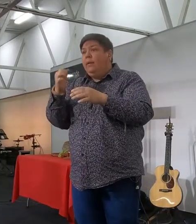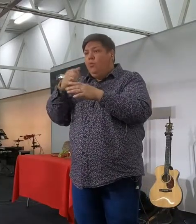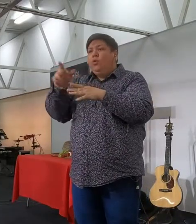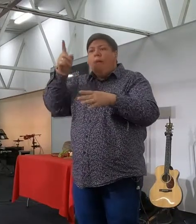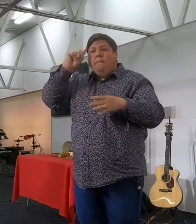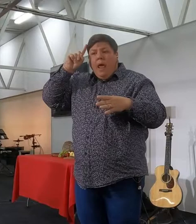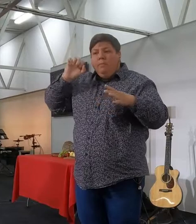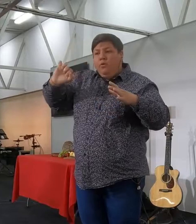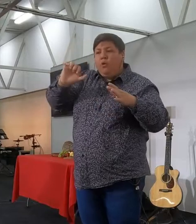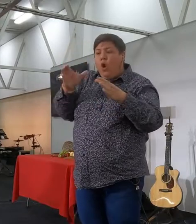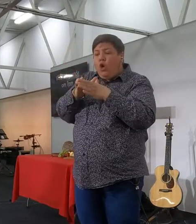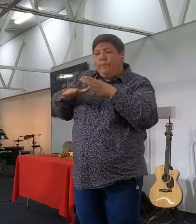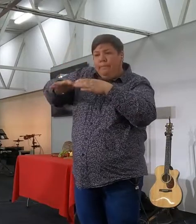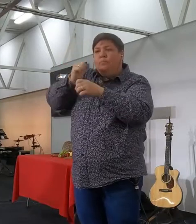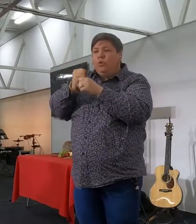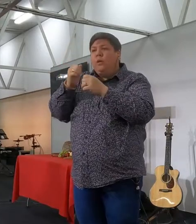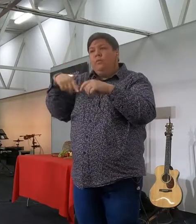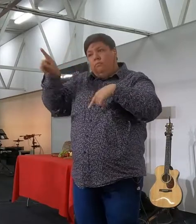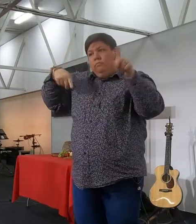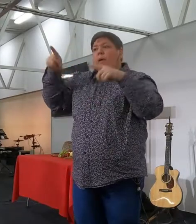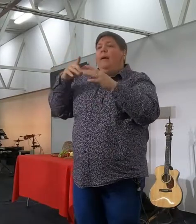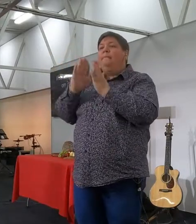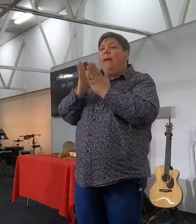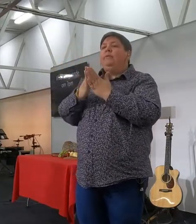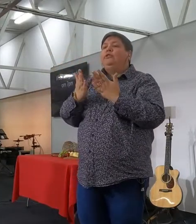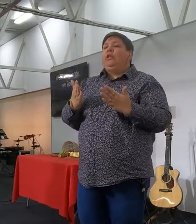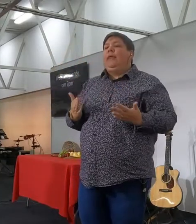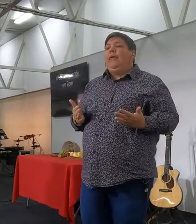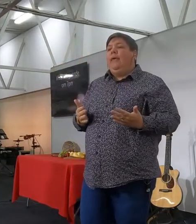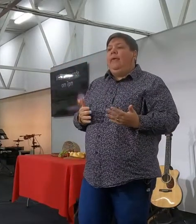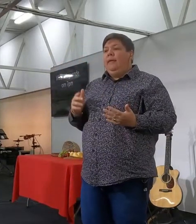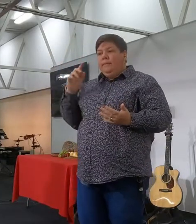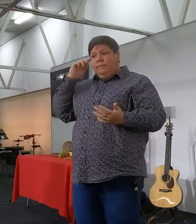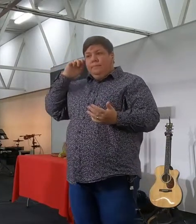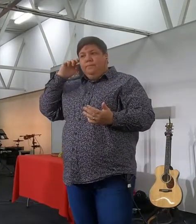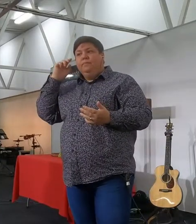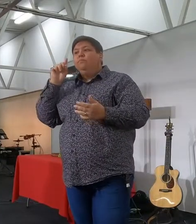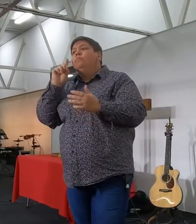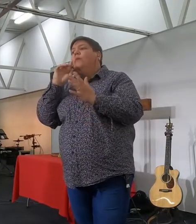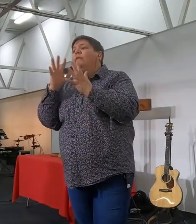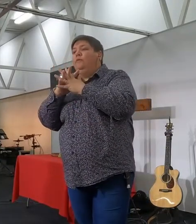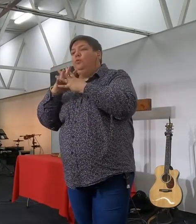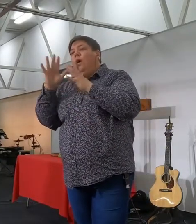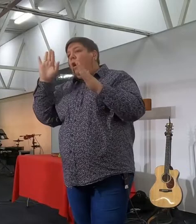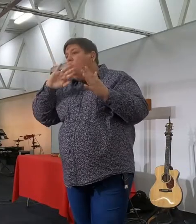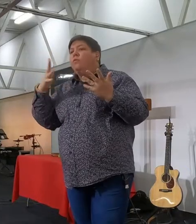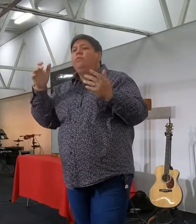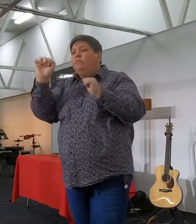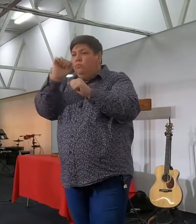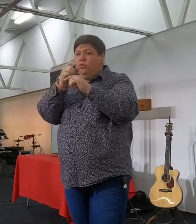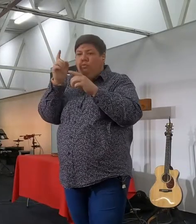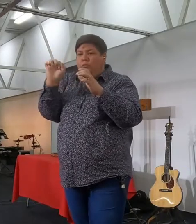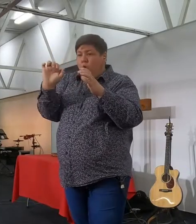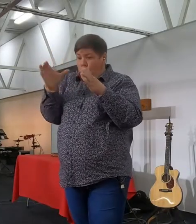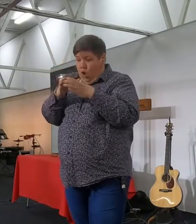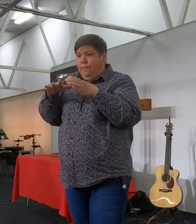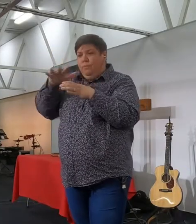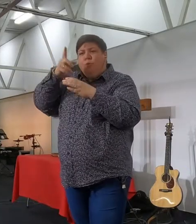skakel vir die reeks, en of saam met ons die reeks hier te doen op woensde aande CW, so ek sal blij wees as jylle wil inskakel, so, dit